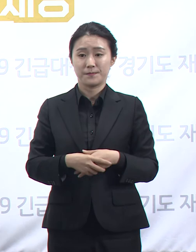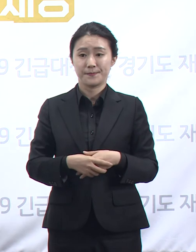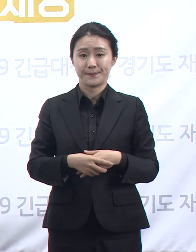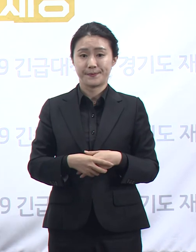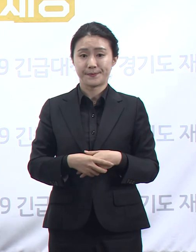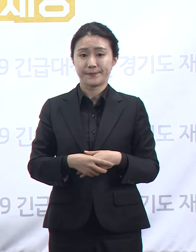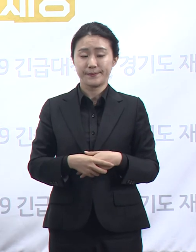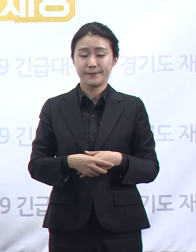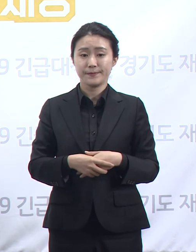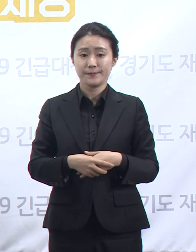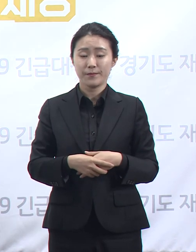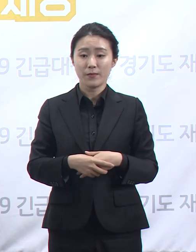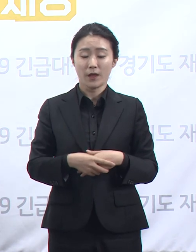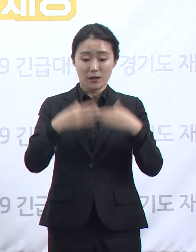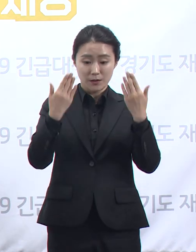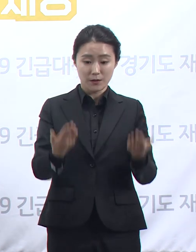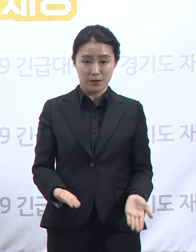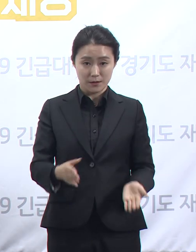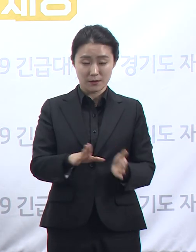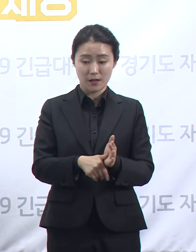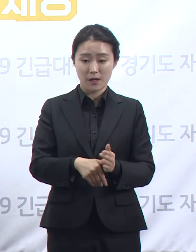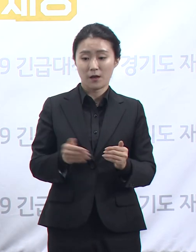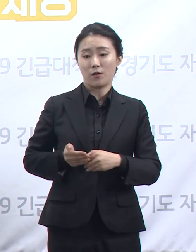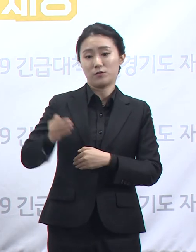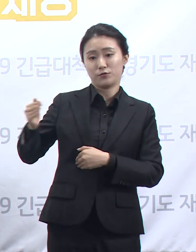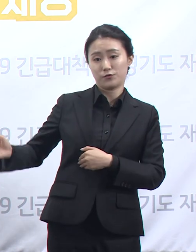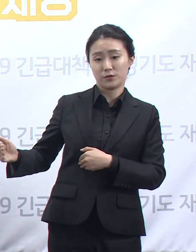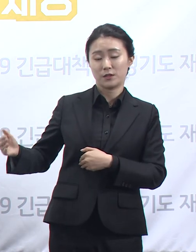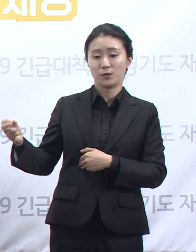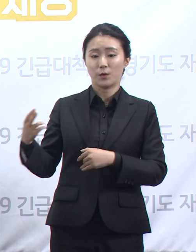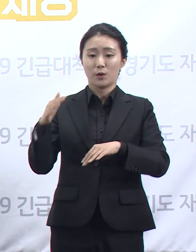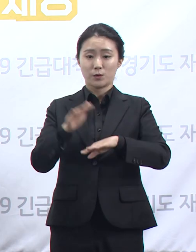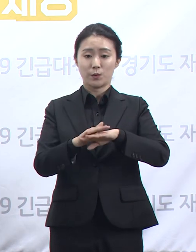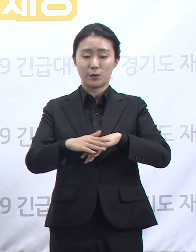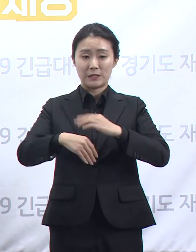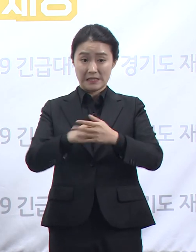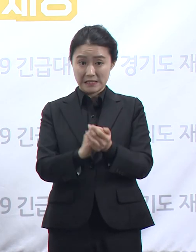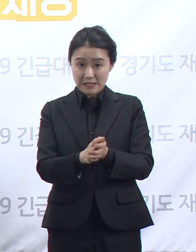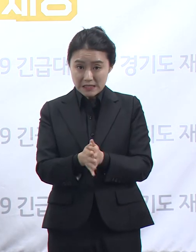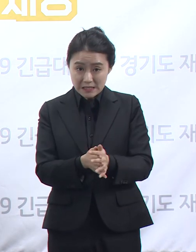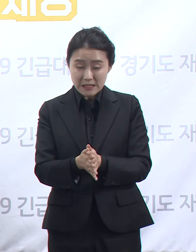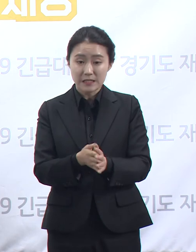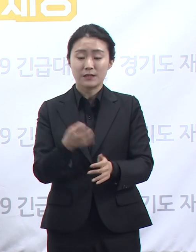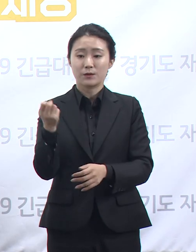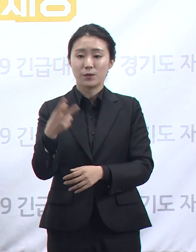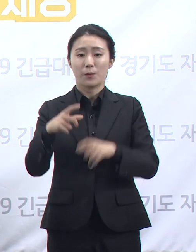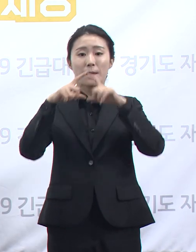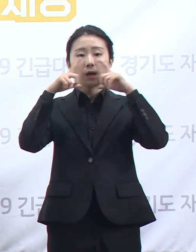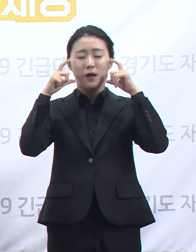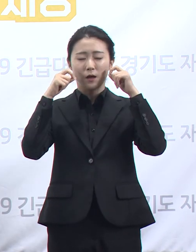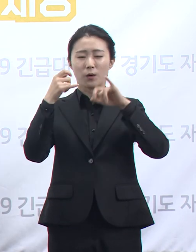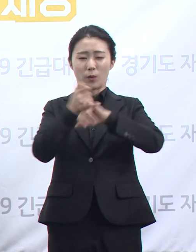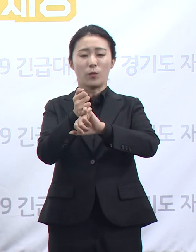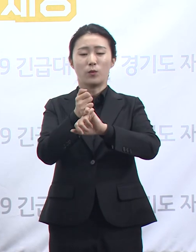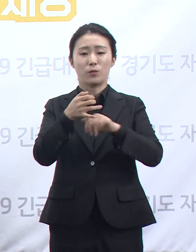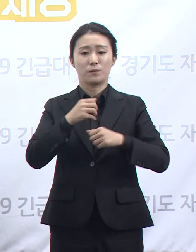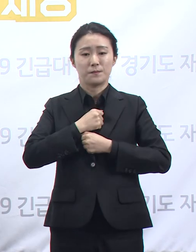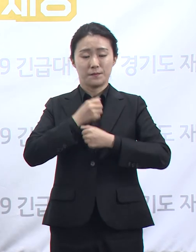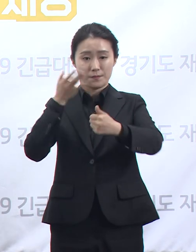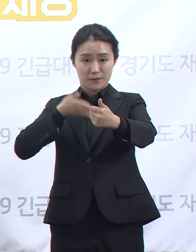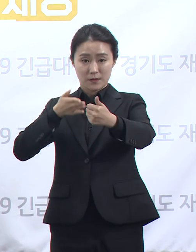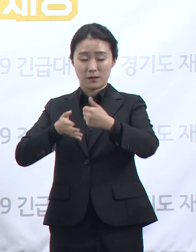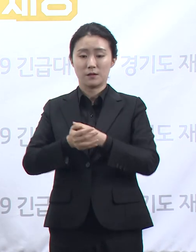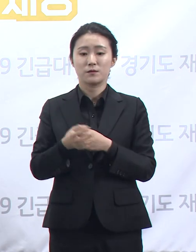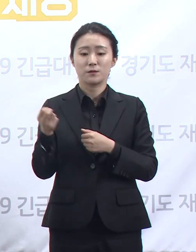휴가지에서는 거리 두기, 손 씻기, 마스크 착용 등 개인 방역수칙을 반드시 준수해 주시고 밀폐밀집된 장소를